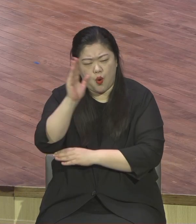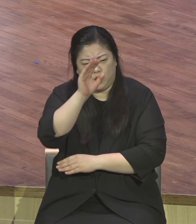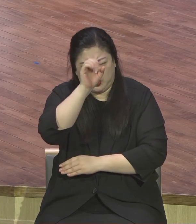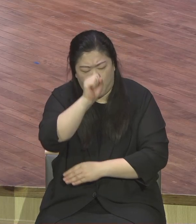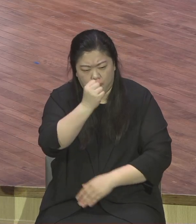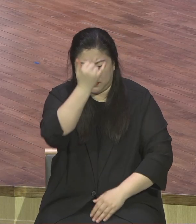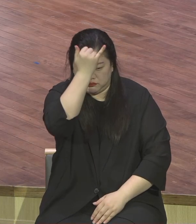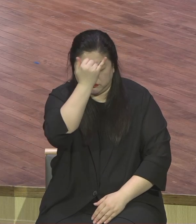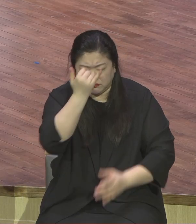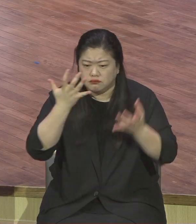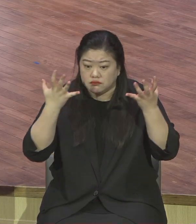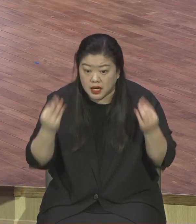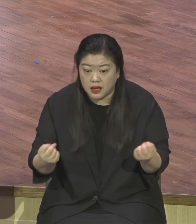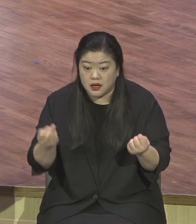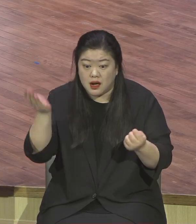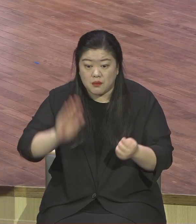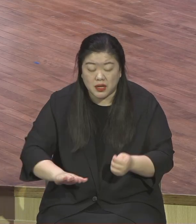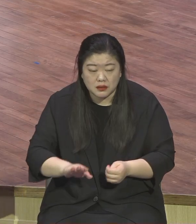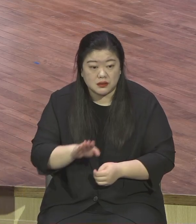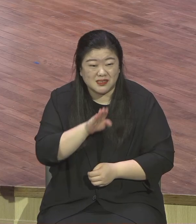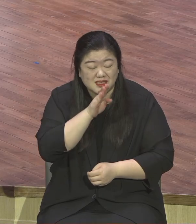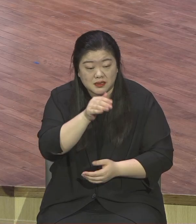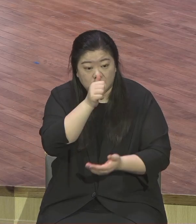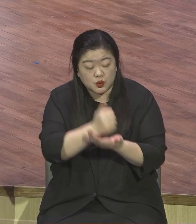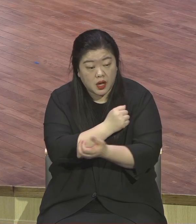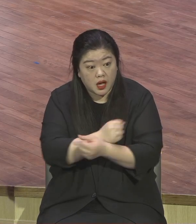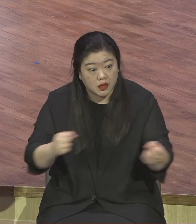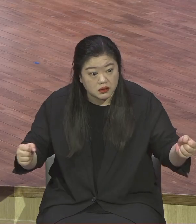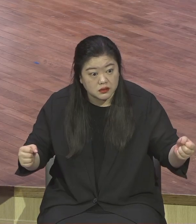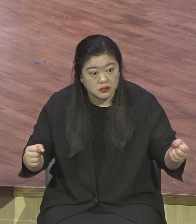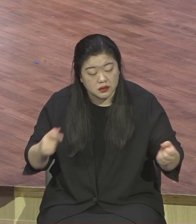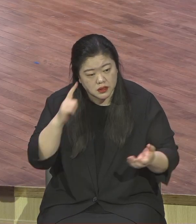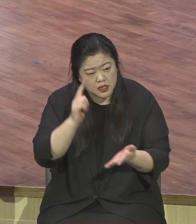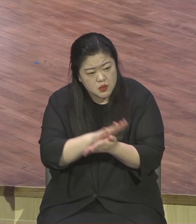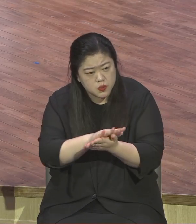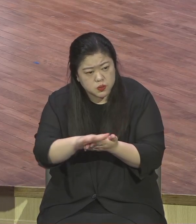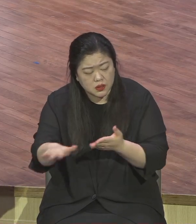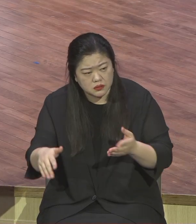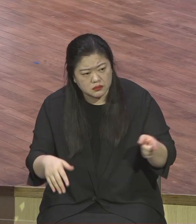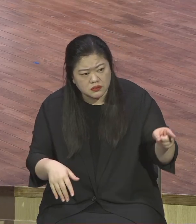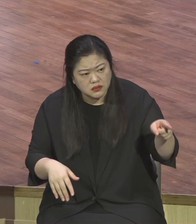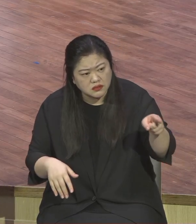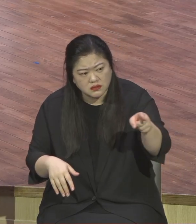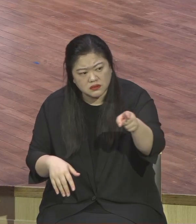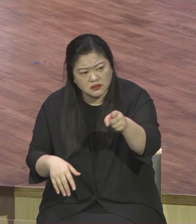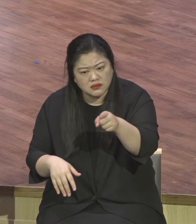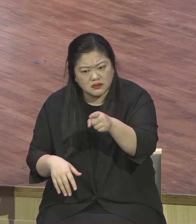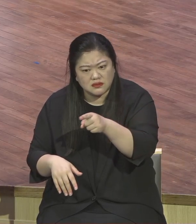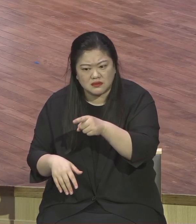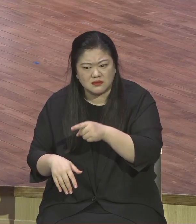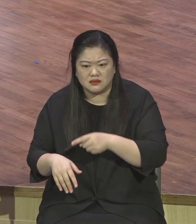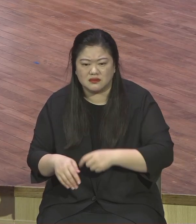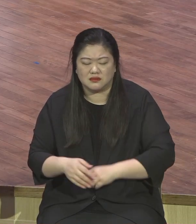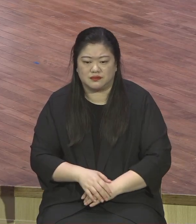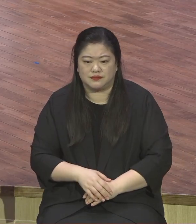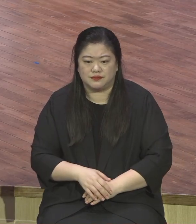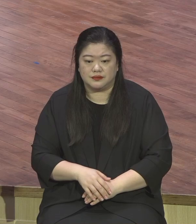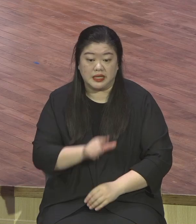인간이 이 문제를 해결해 보려고 노력을 많이 합니다 파스칼이라는 물리학자의 철학자의